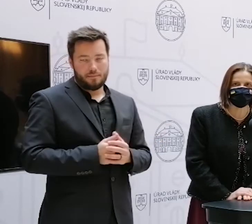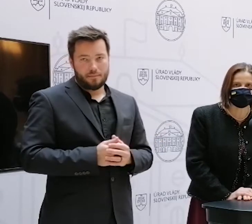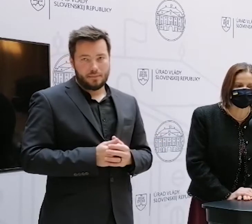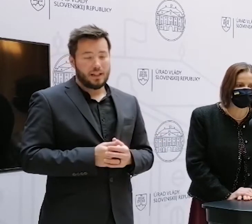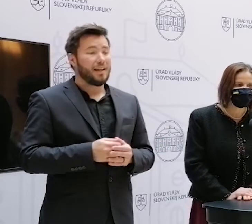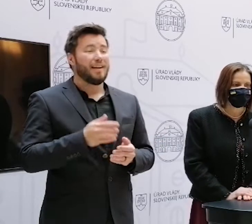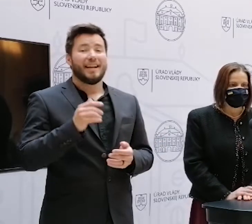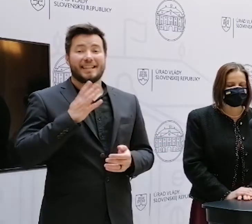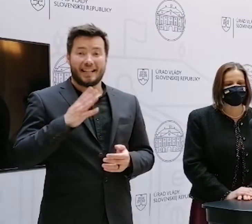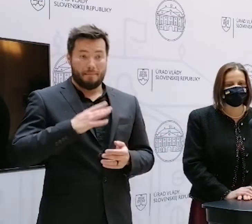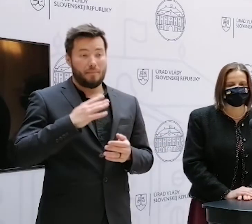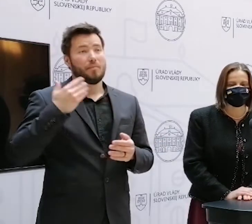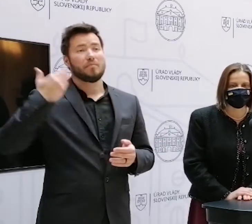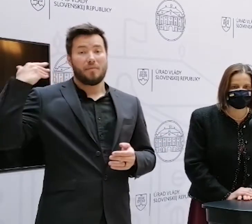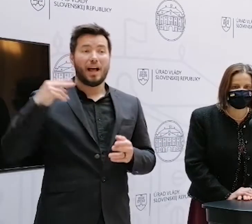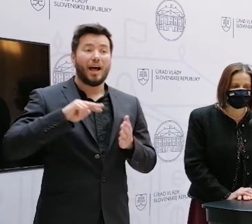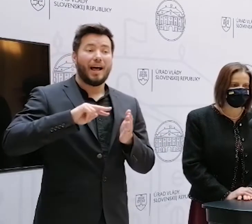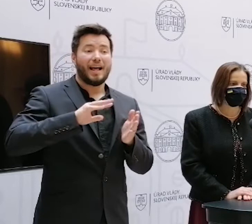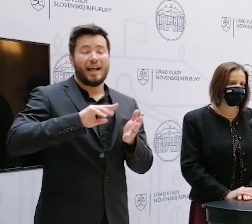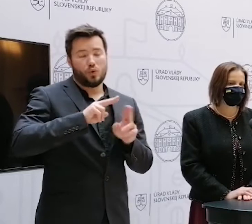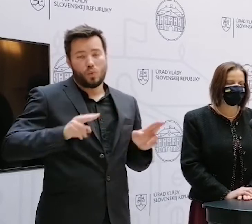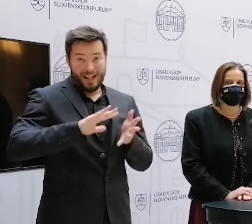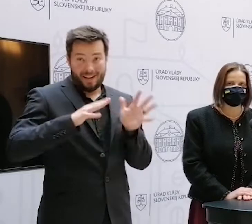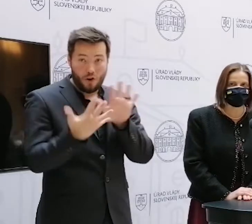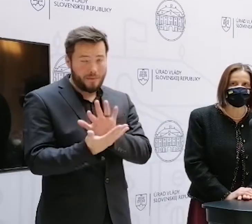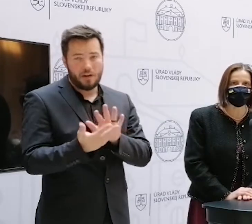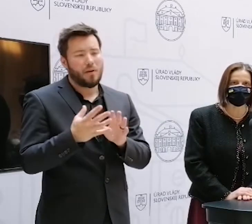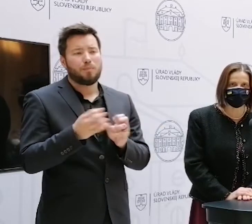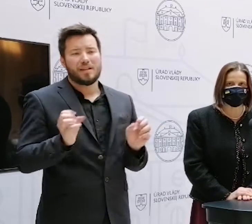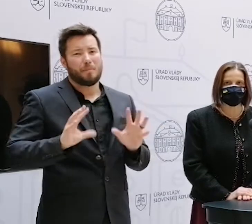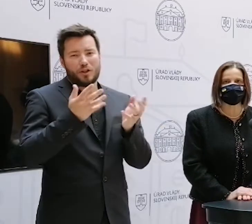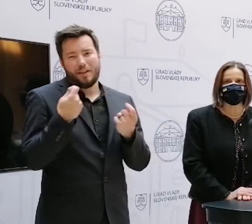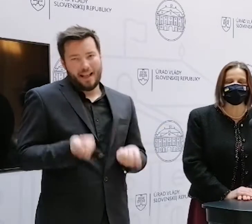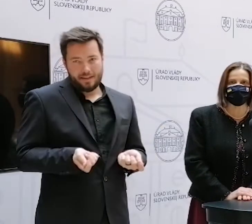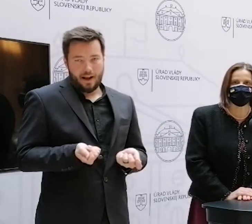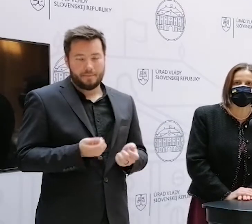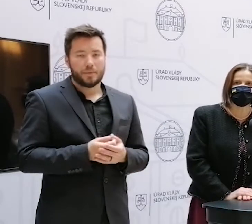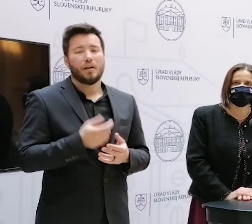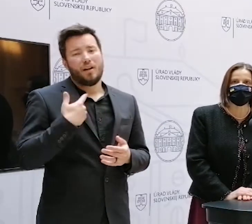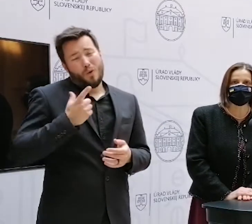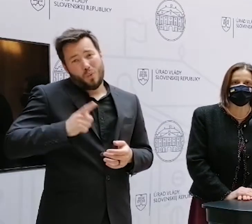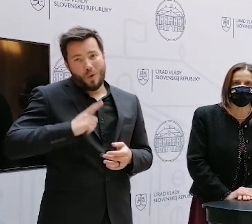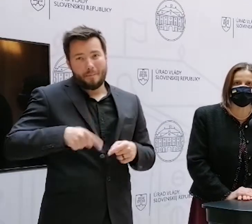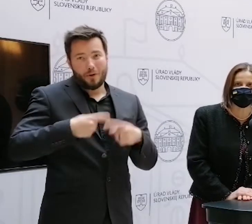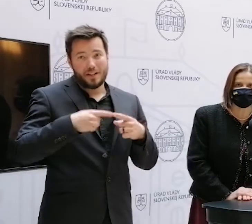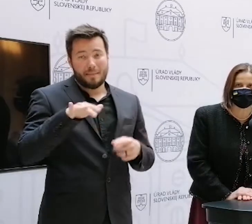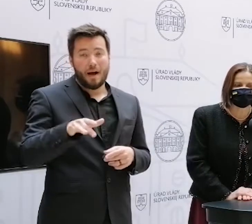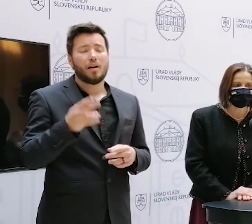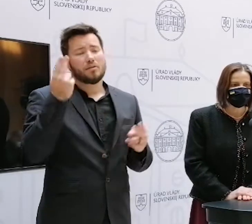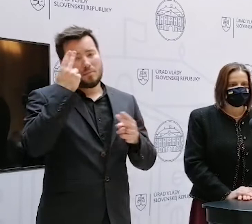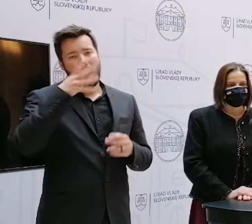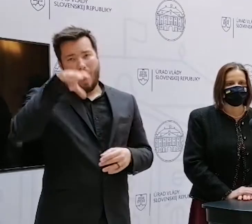neobíde bez protestov. Mňa samozrejme osobitne mrzí, že sú tu protesty napriek tomu, že dá sa považiť, reforma má naozaj spomalený